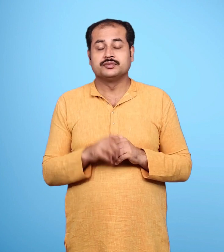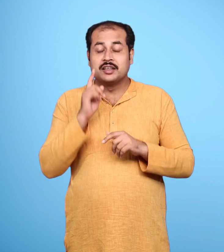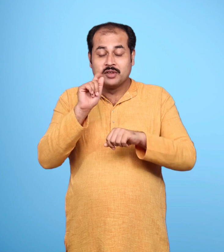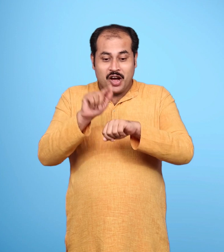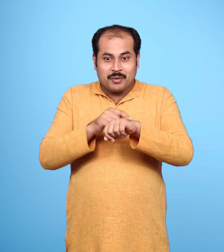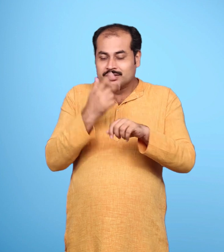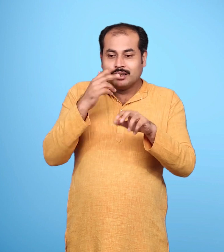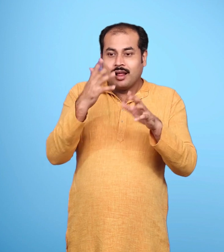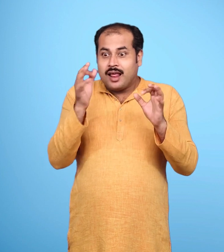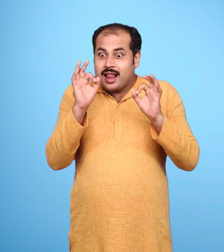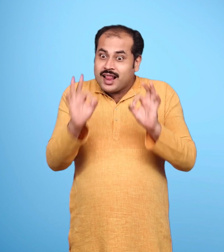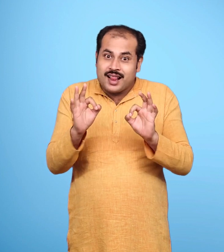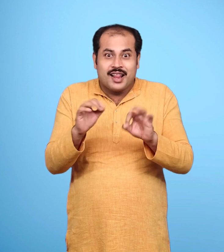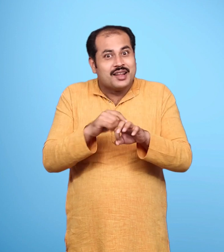मौका मिलते ही उन्हें मार डालो